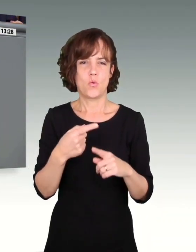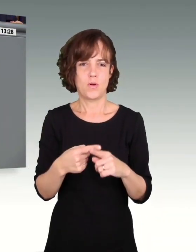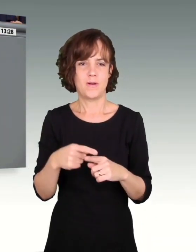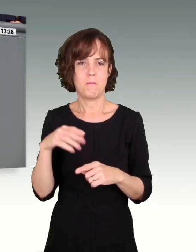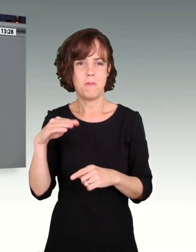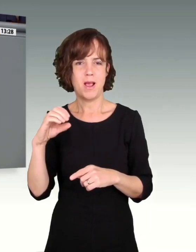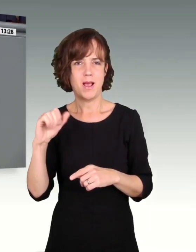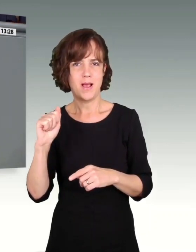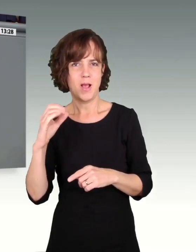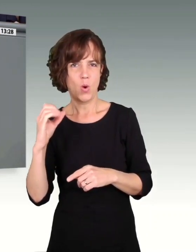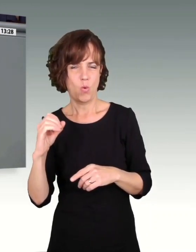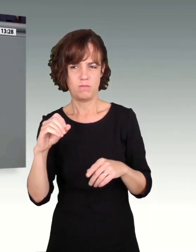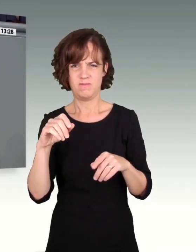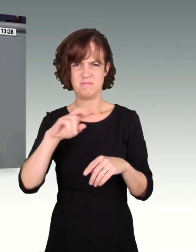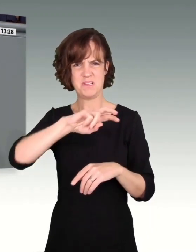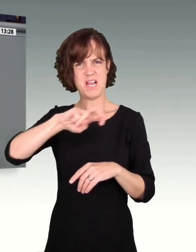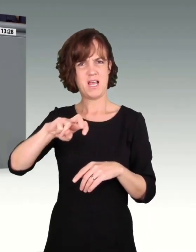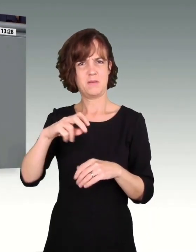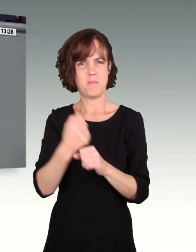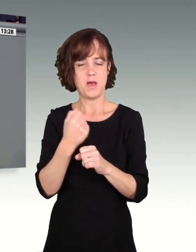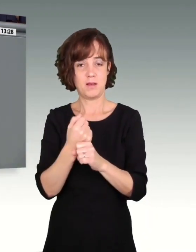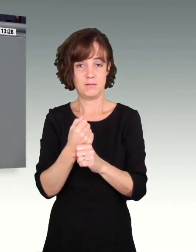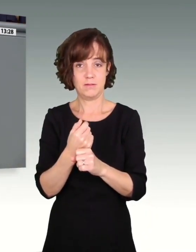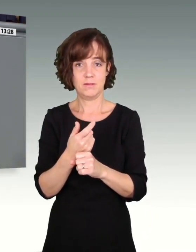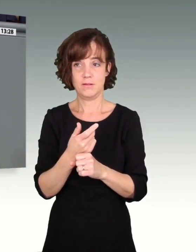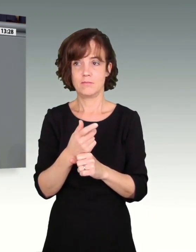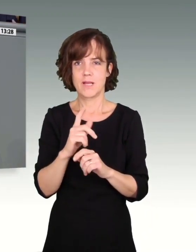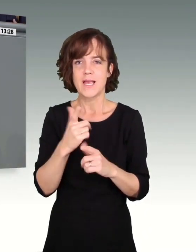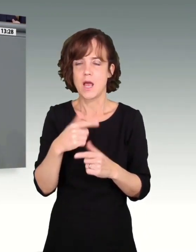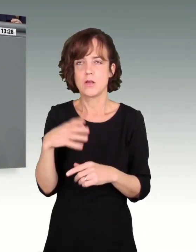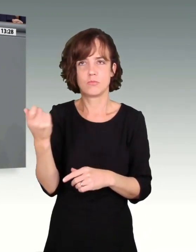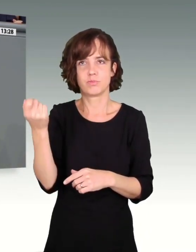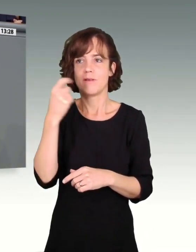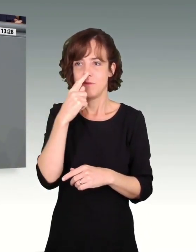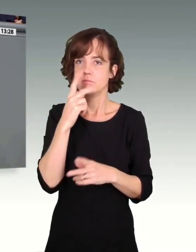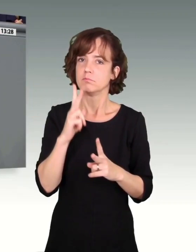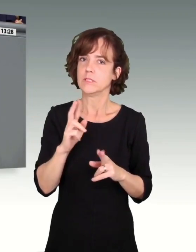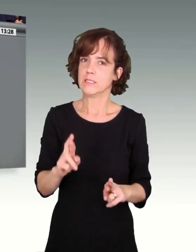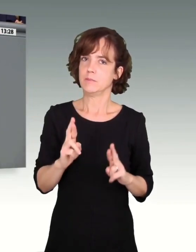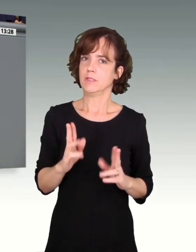das würde, glaube ich, niemandem so wirklich einfallen, der dieses hohe Haus auch mal mit Respekt begegnen würde.